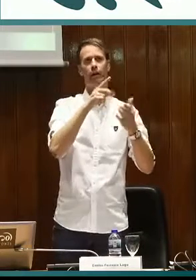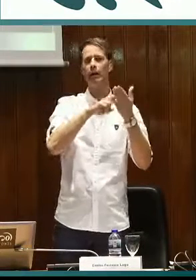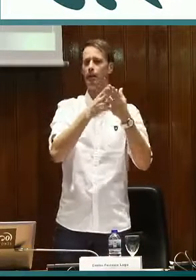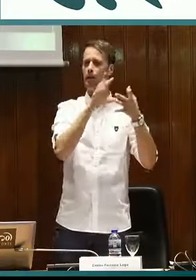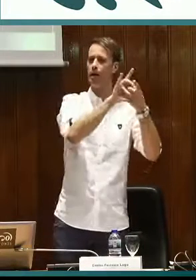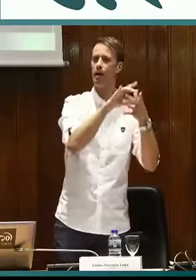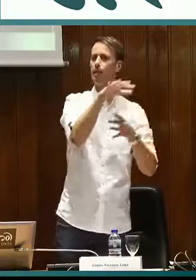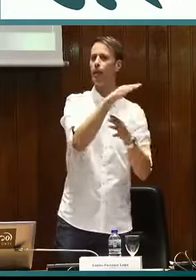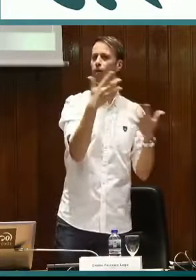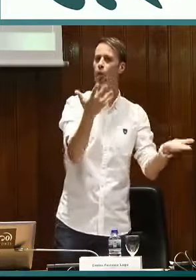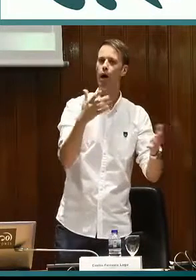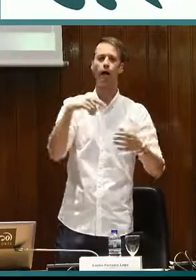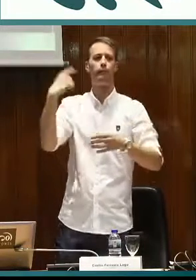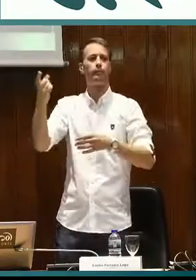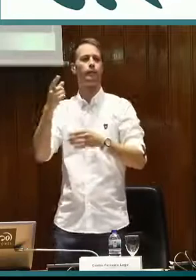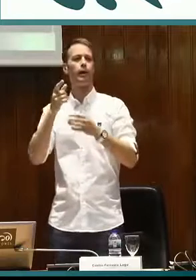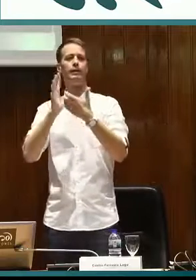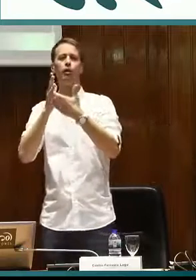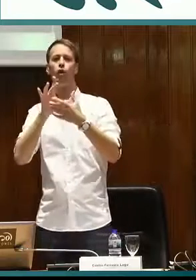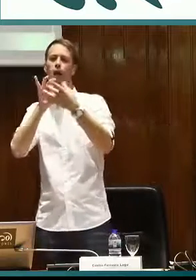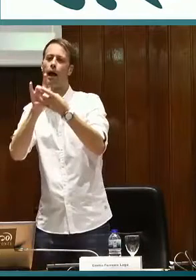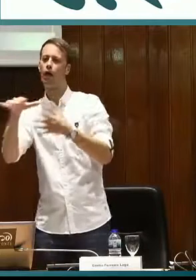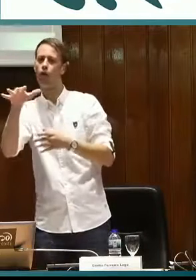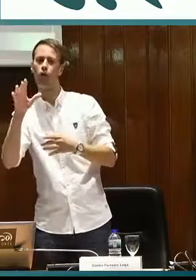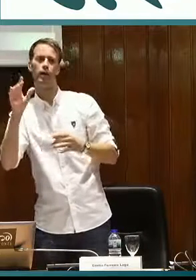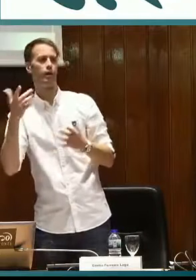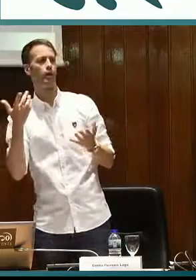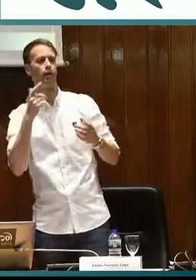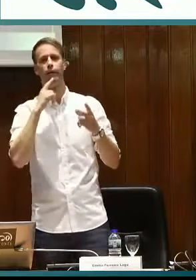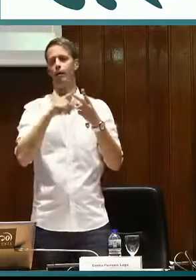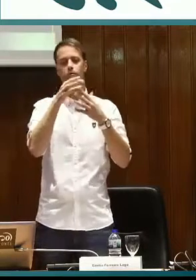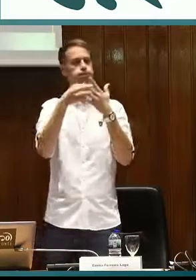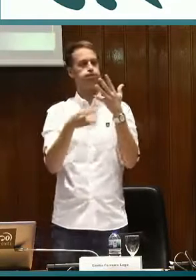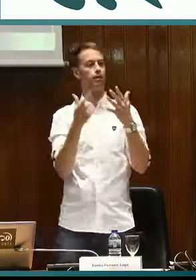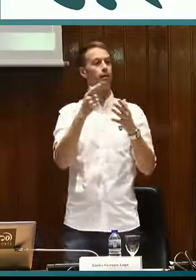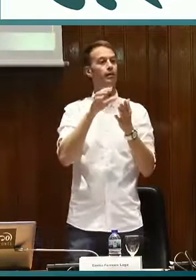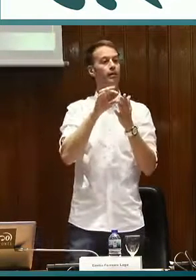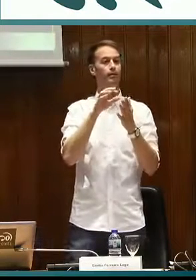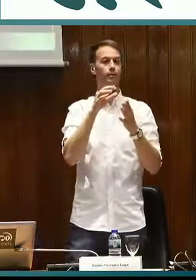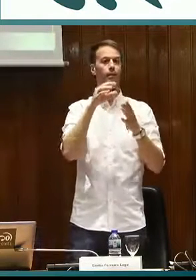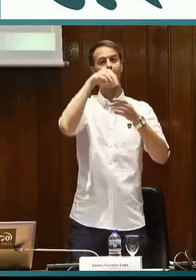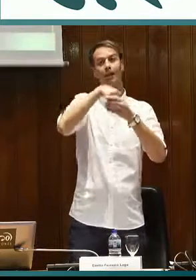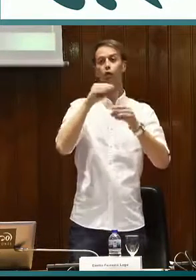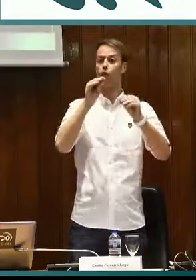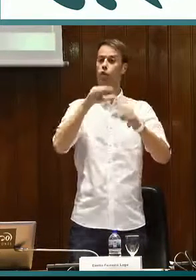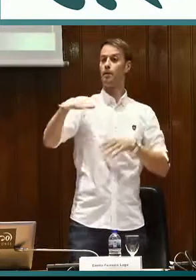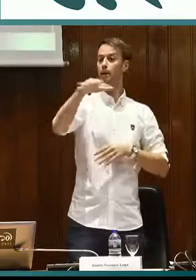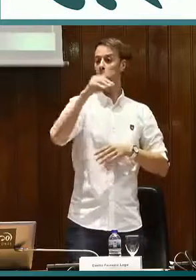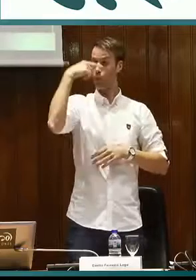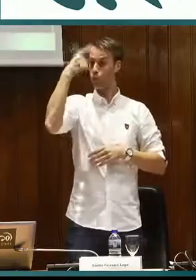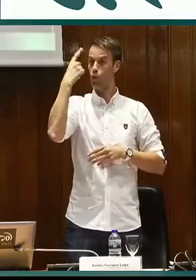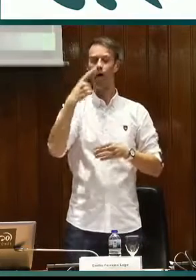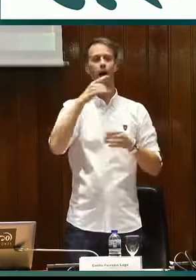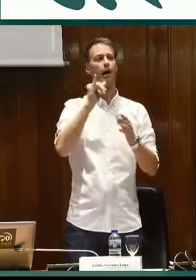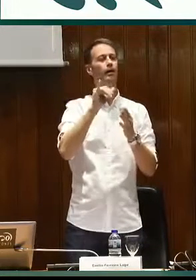datos y formas en las que saber cómo puedes hacer accesible